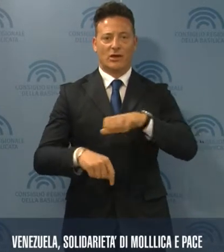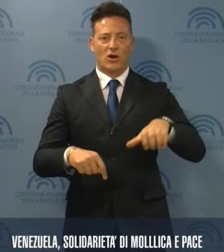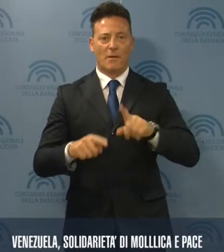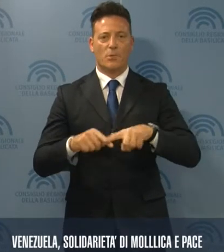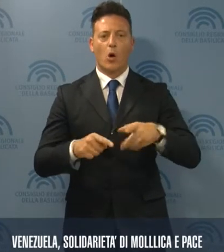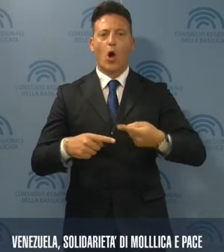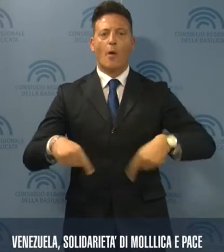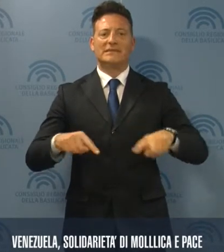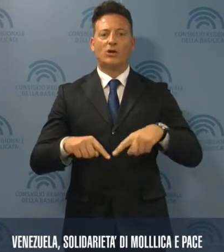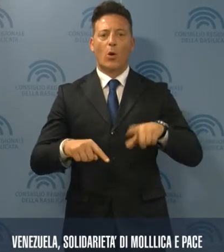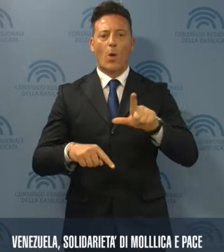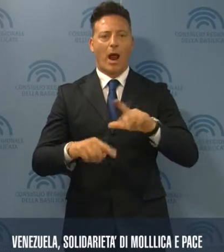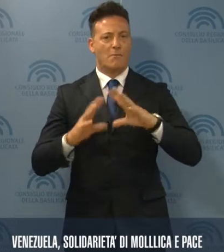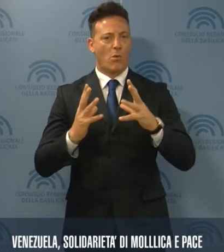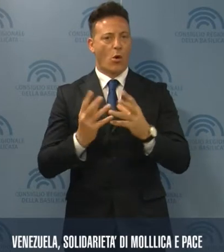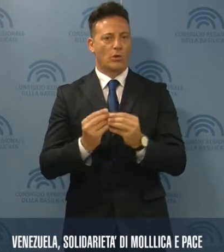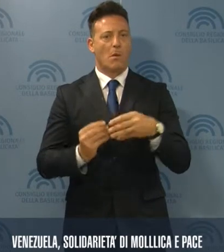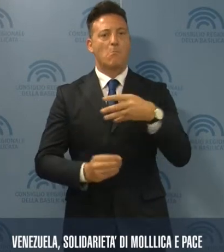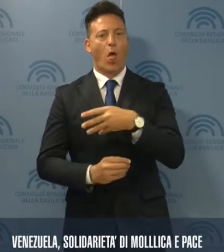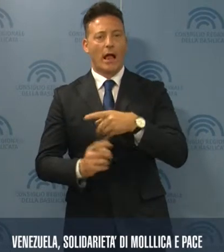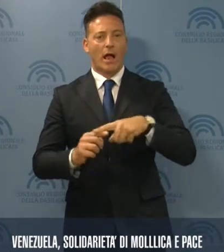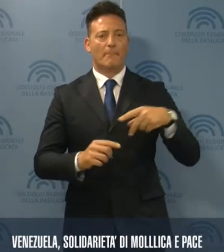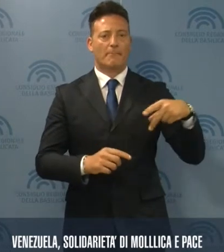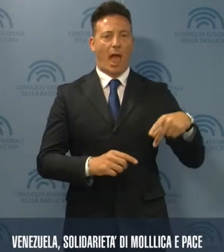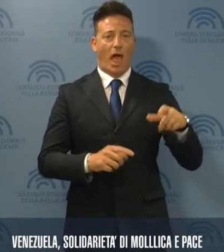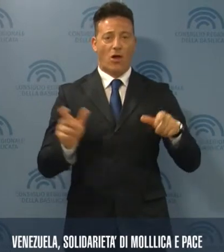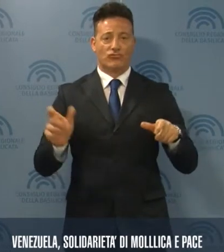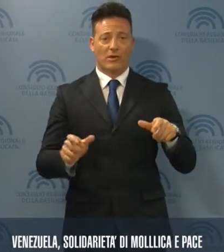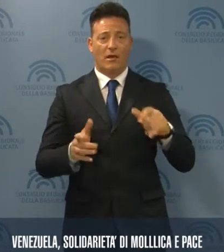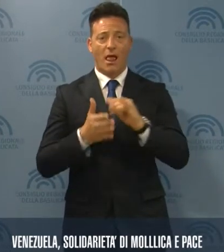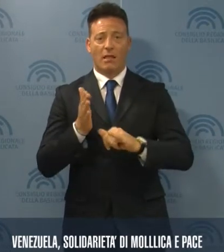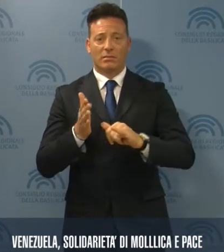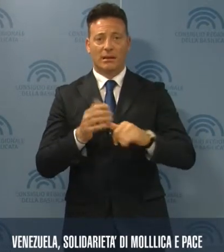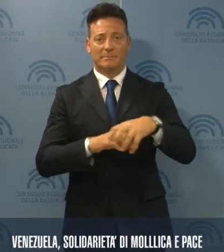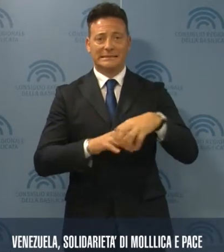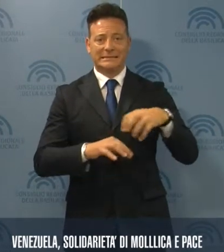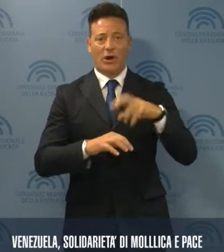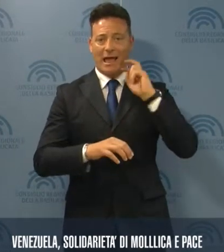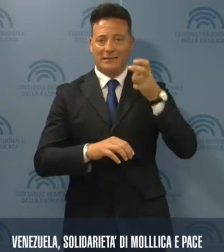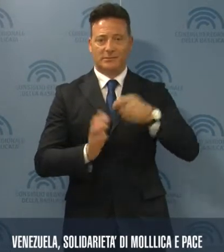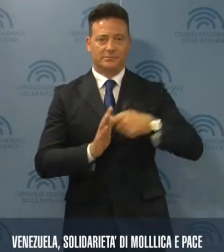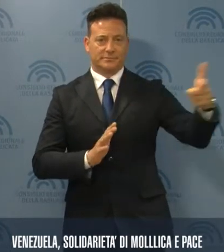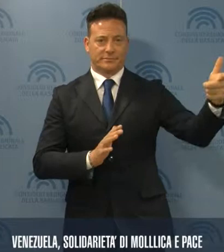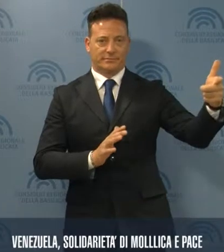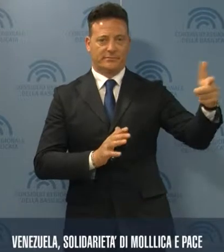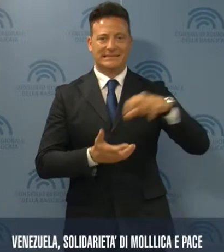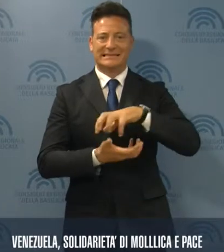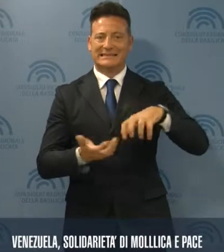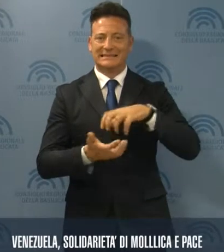Commissione dei Lucani del Mondo, Mollica e Pace, in una lettera al Ministro degli Esteri. La crisi politica in atto